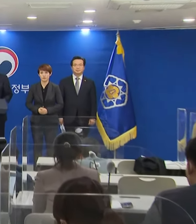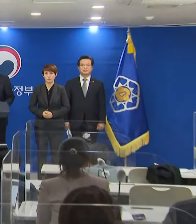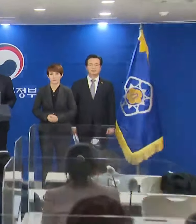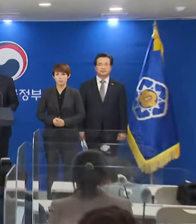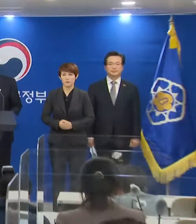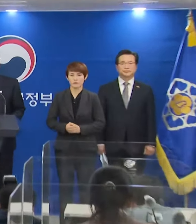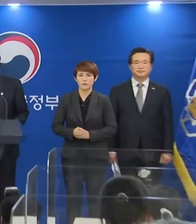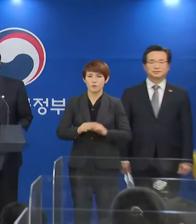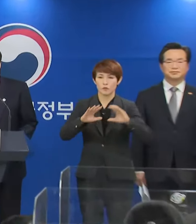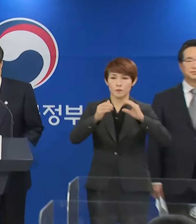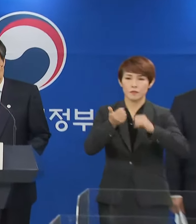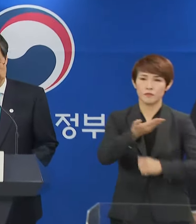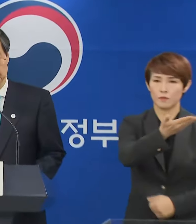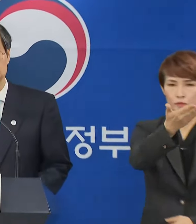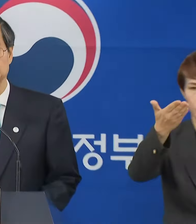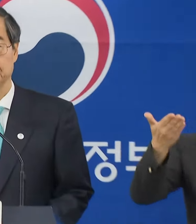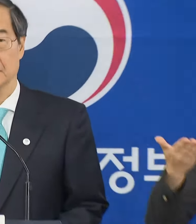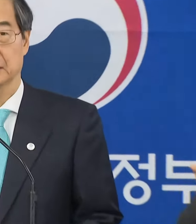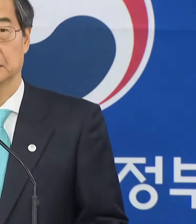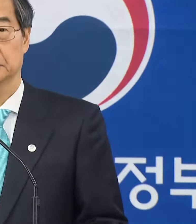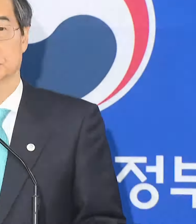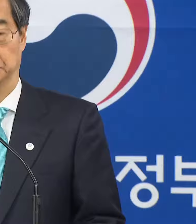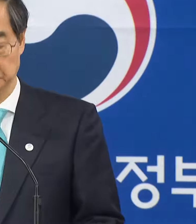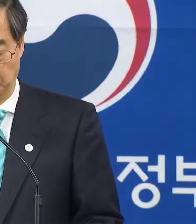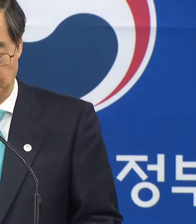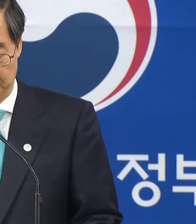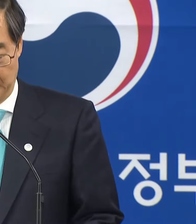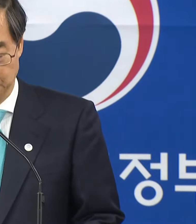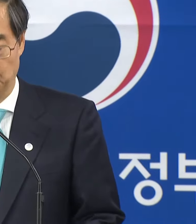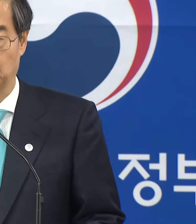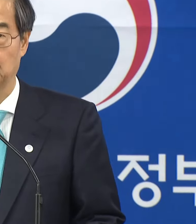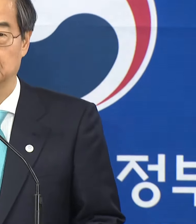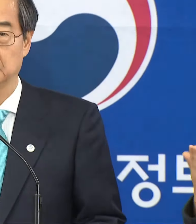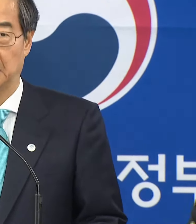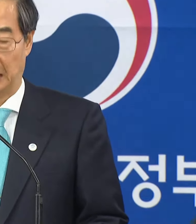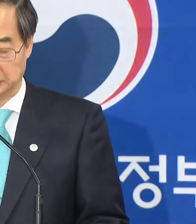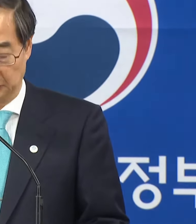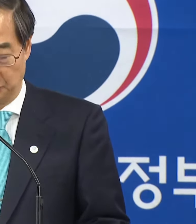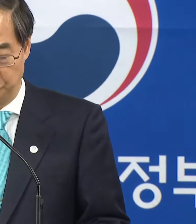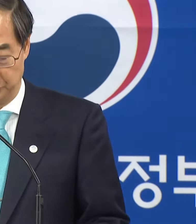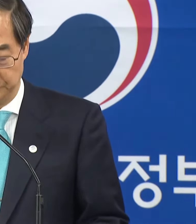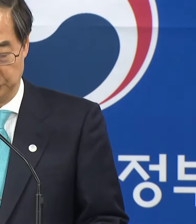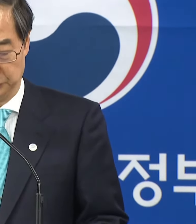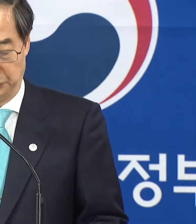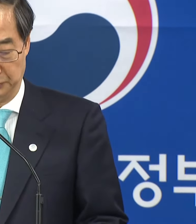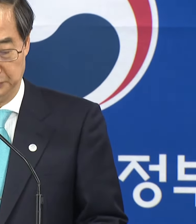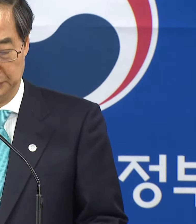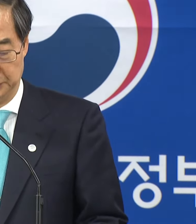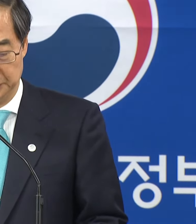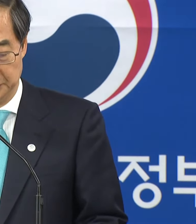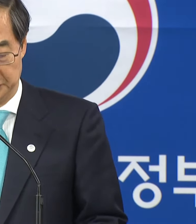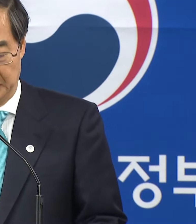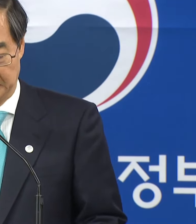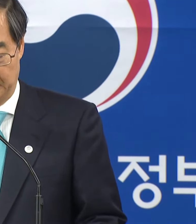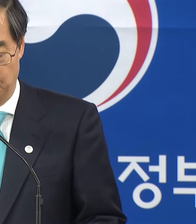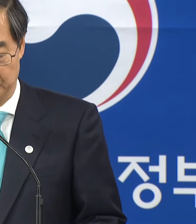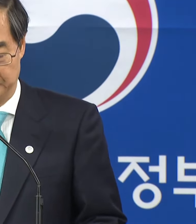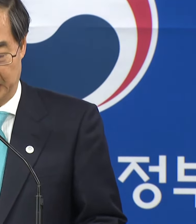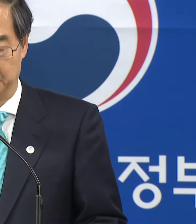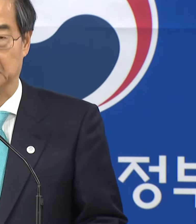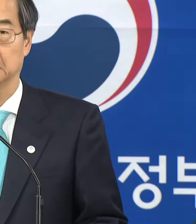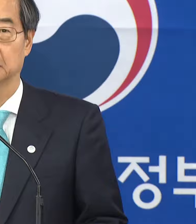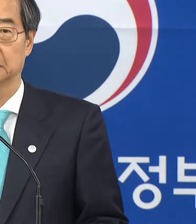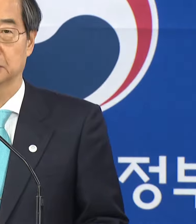존경하는 국민 여러분 저는 오늘 참으로 안타까운 심정으로 지난